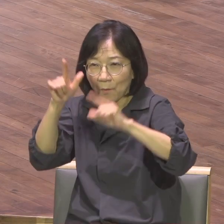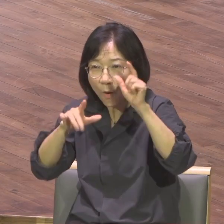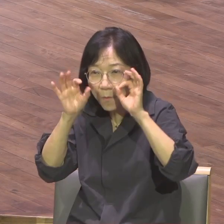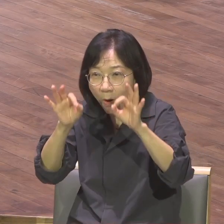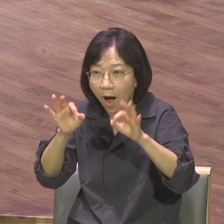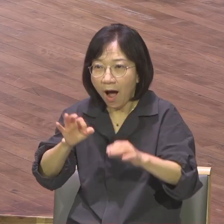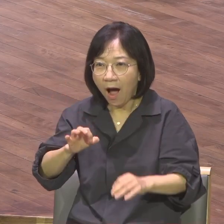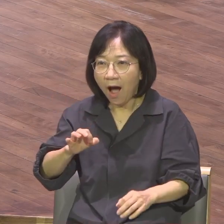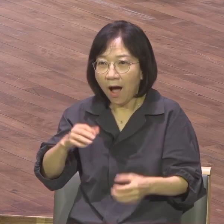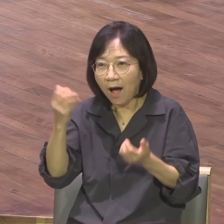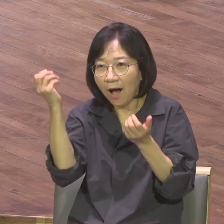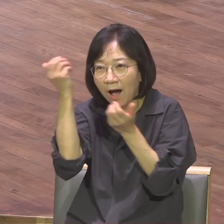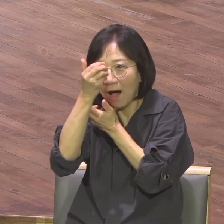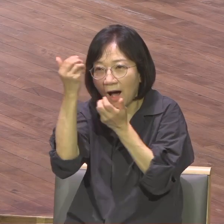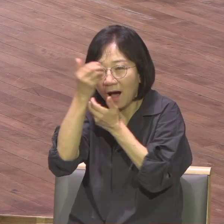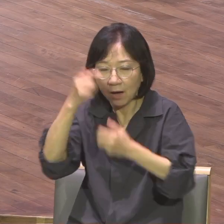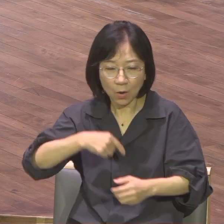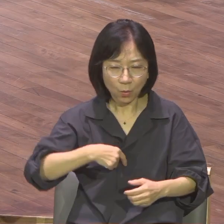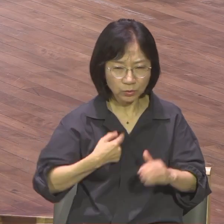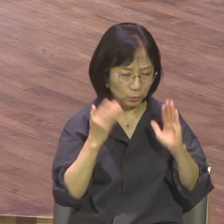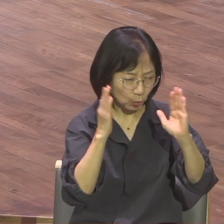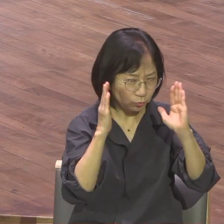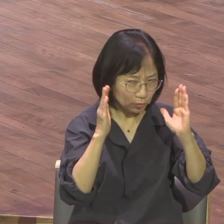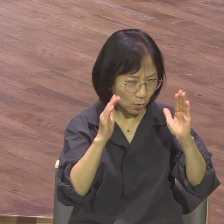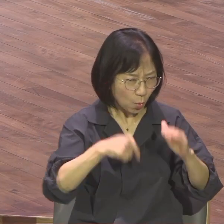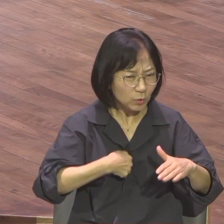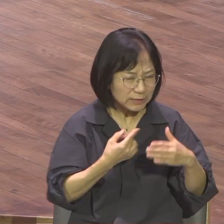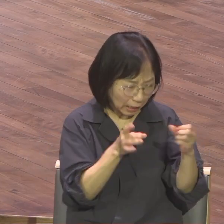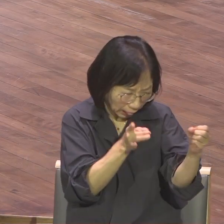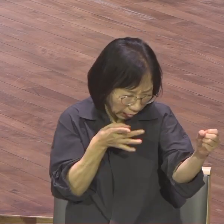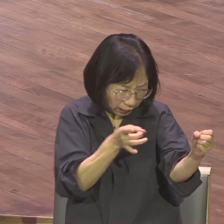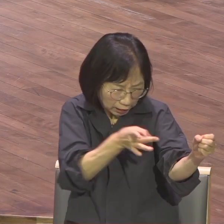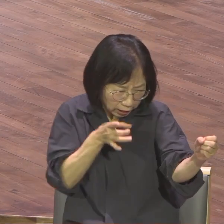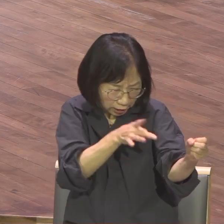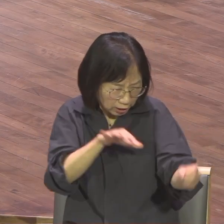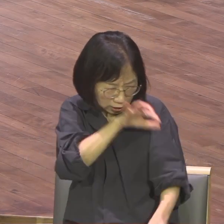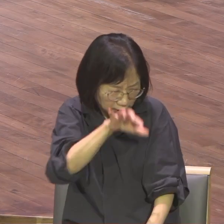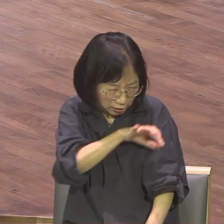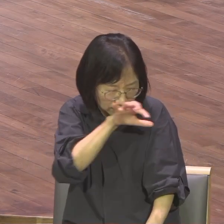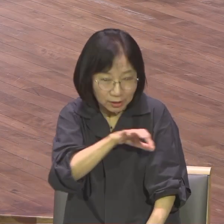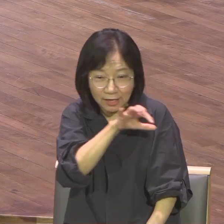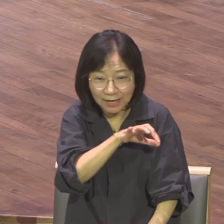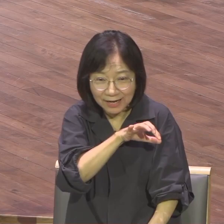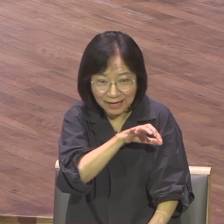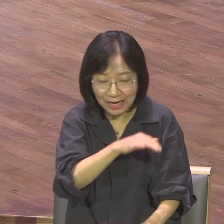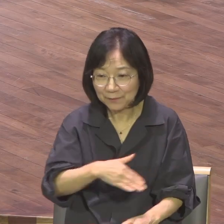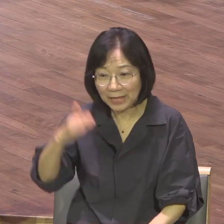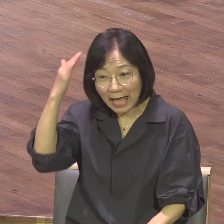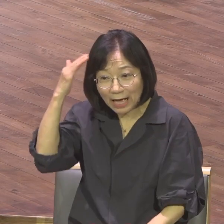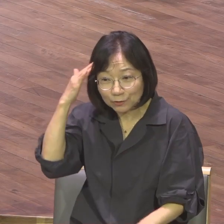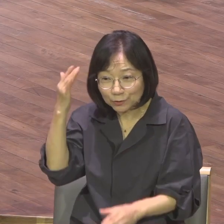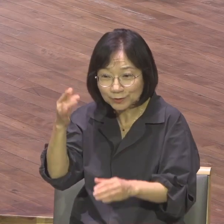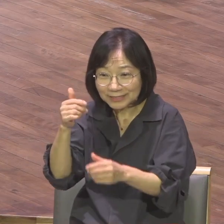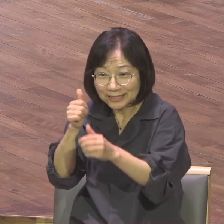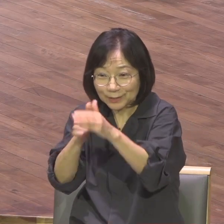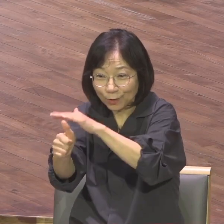양궁을 공부했어요 그리고 혼자서 연습하고 심지어 한국 선수들 유튜브 보면서 혼자서 연습한 거예요